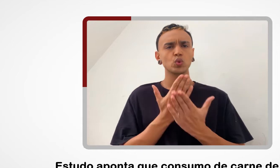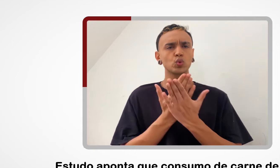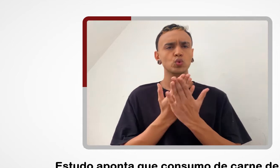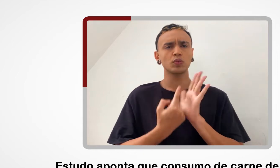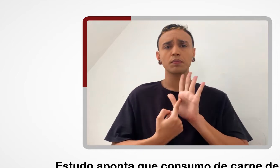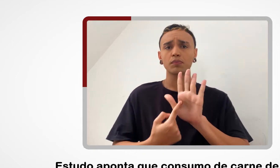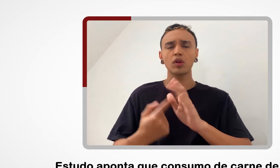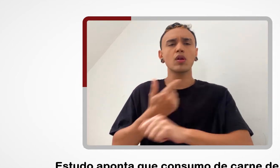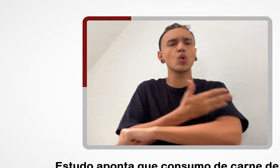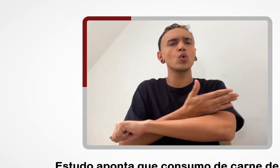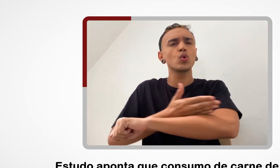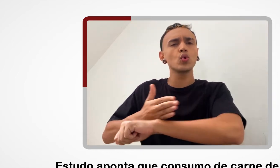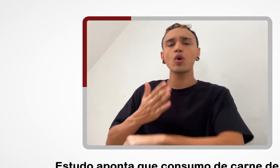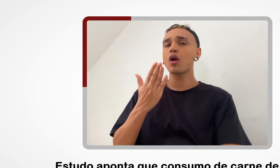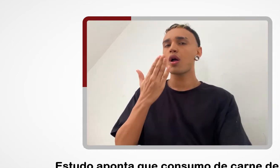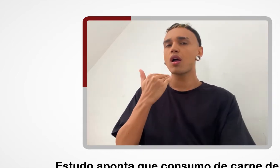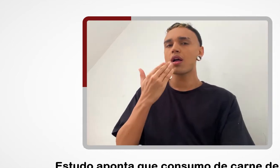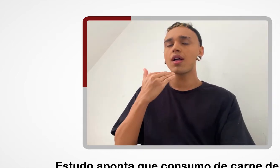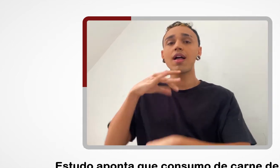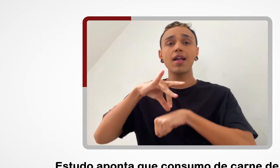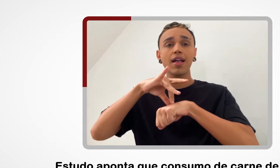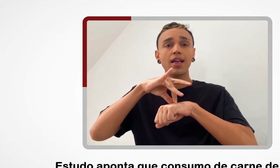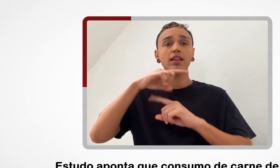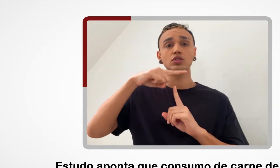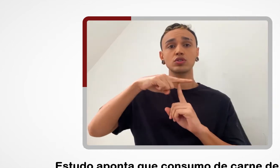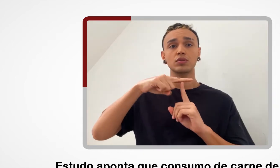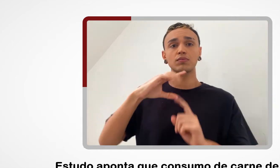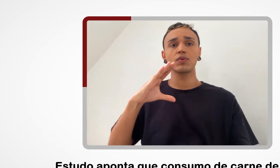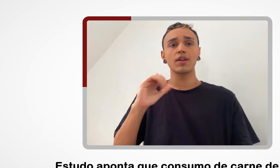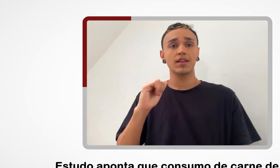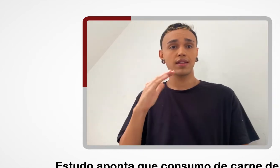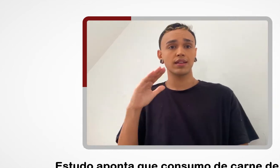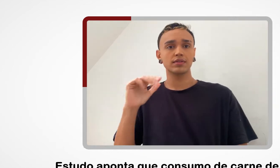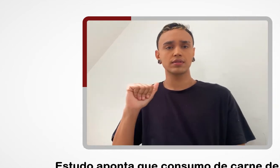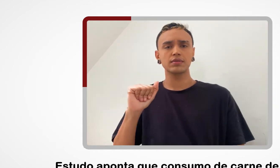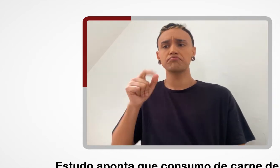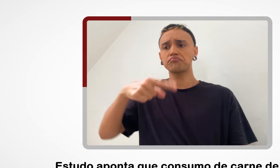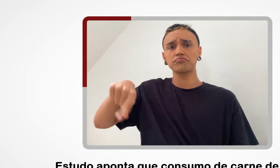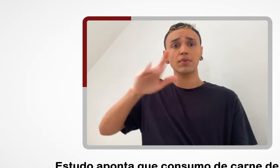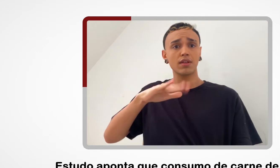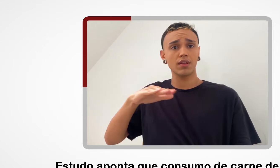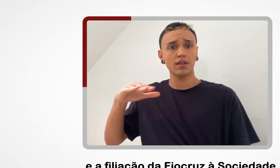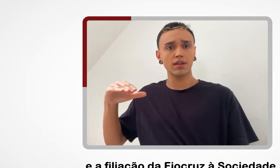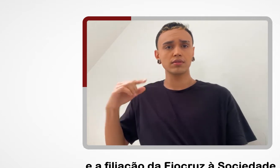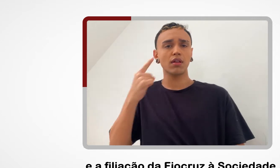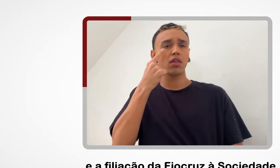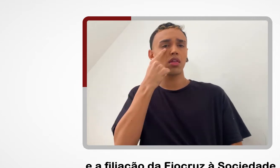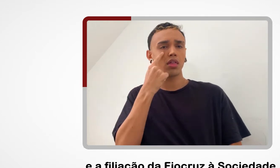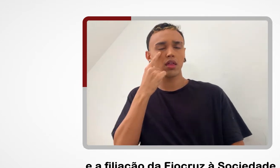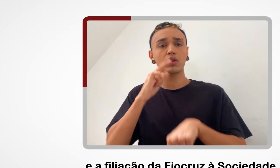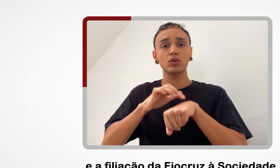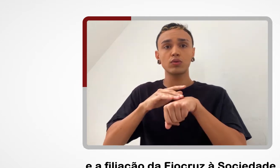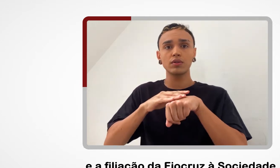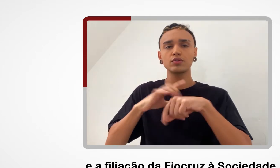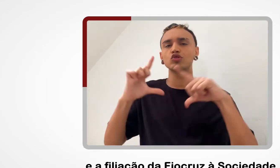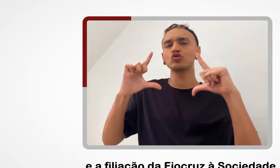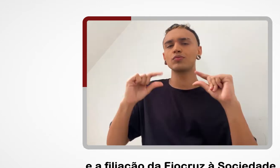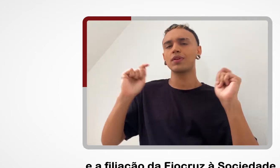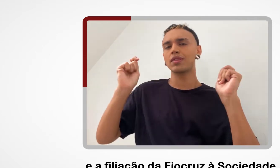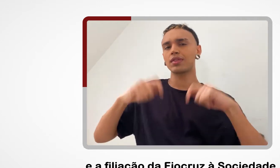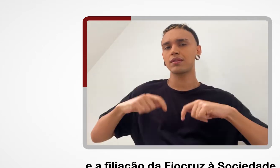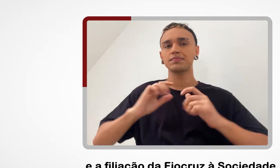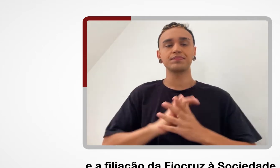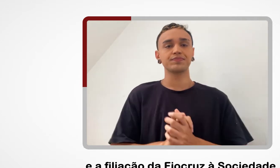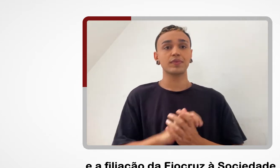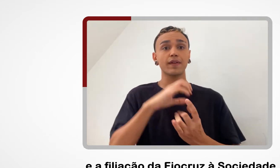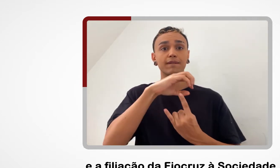Estudo aponta que consumo de carne de caça pode reduzir a anemia infantil e a filiação da Fiocruz à